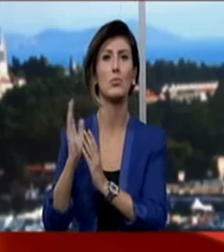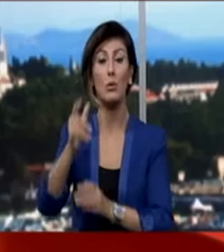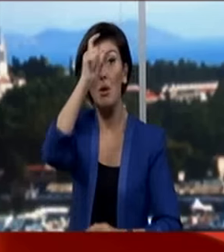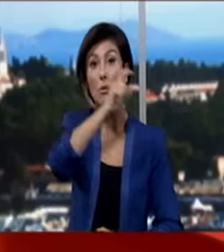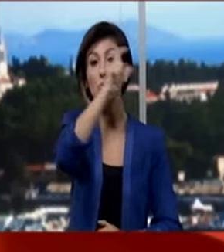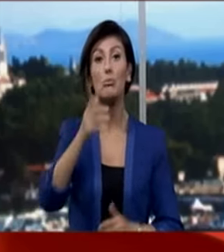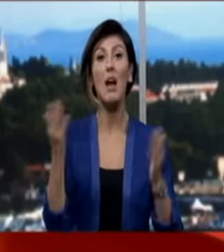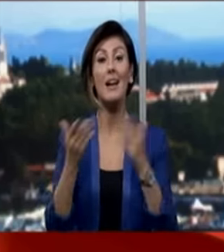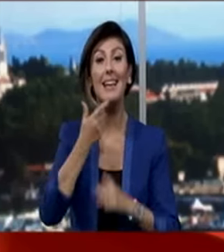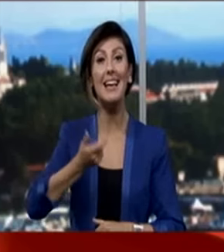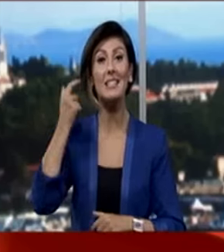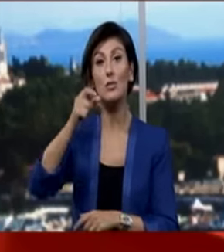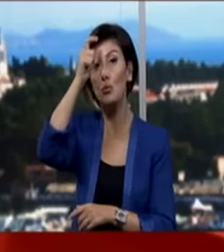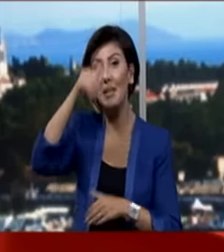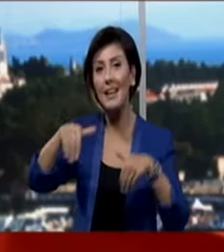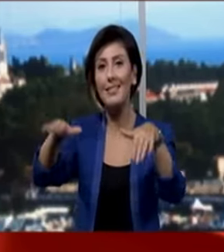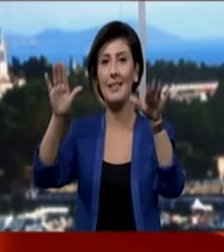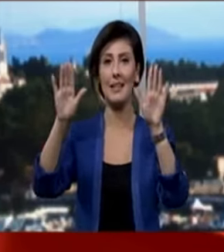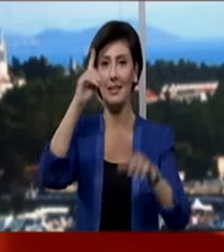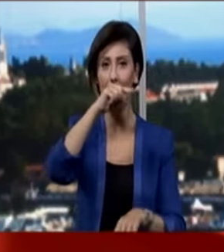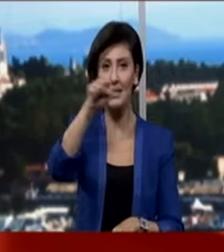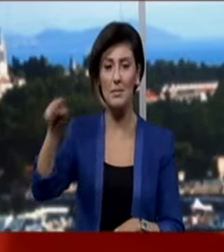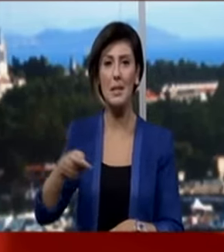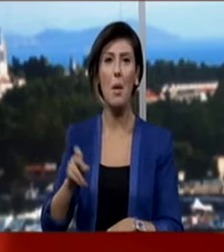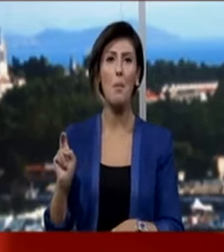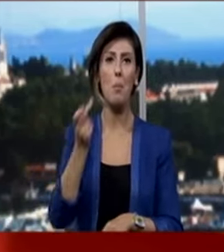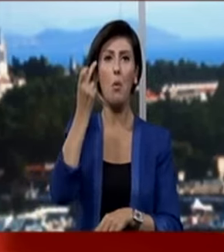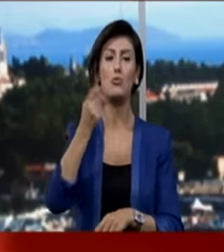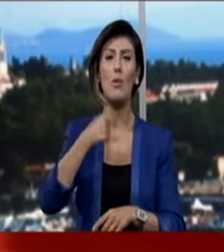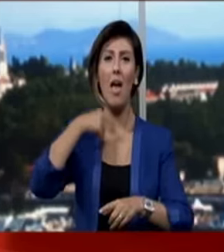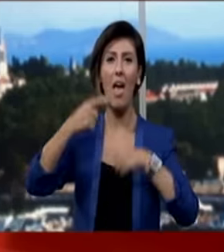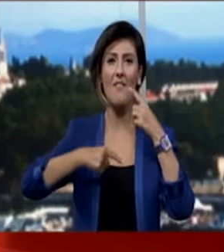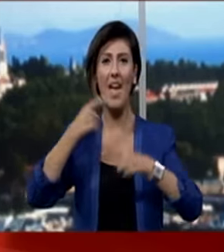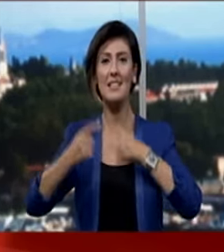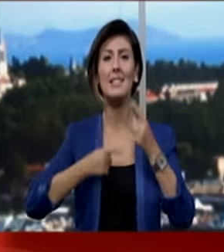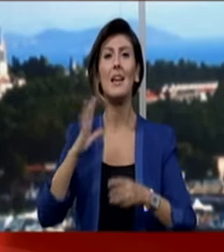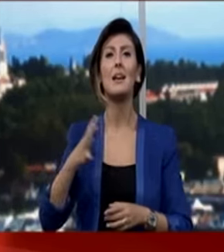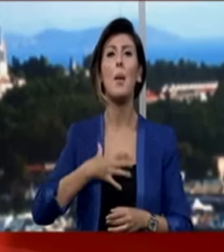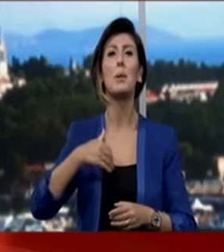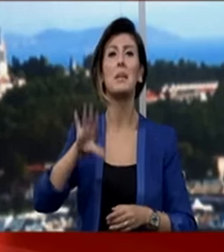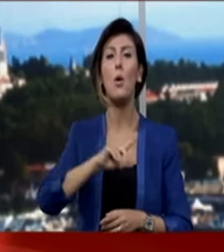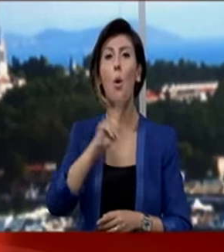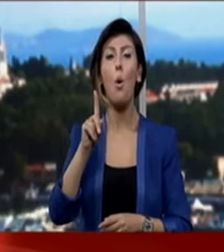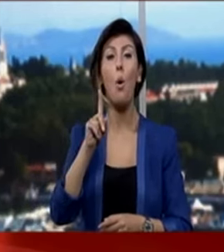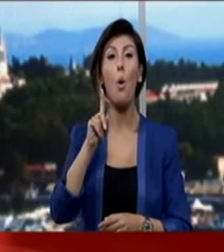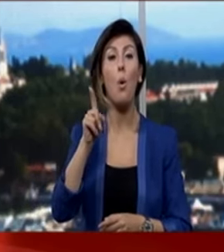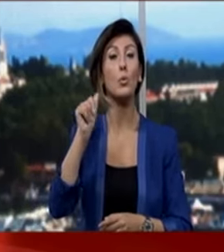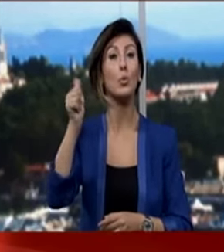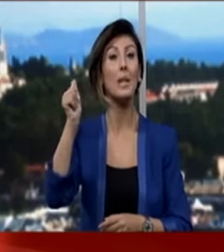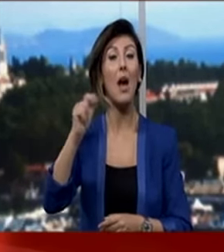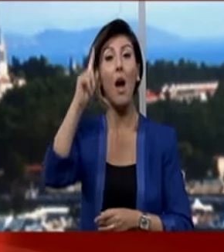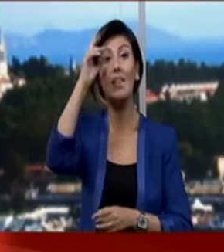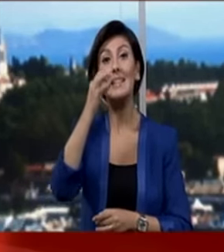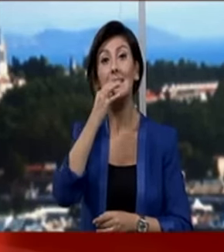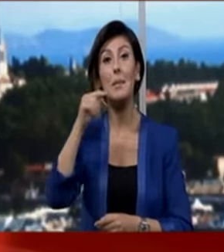Türkiye artık eski Türkiye değil. Kimse boş heveslere kapılmasın. O günlere Allah'ın izniyle bir daha asla